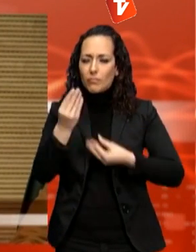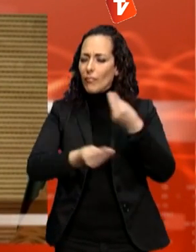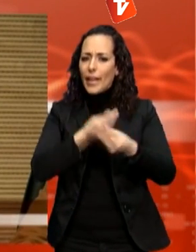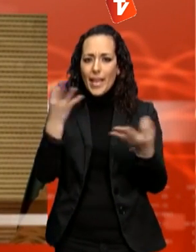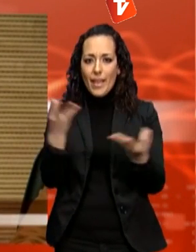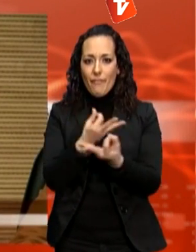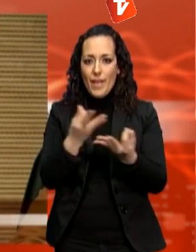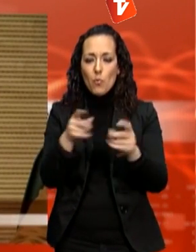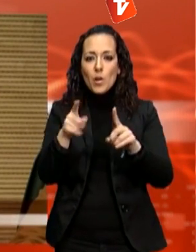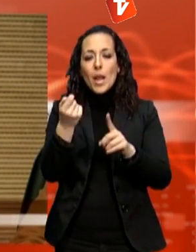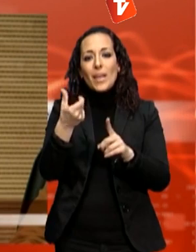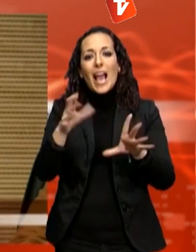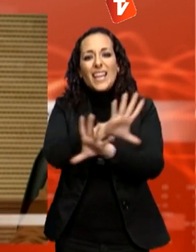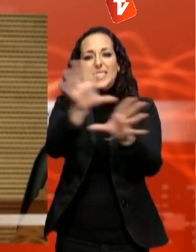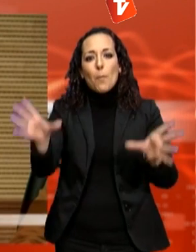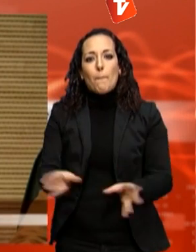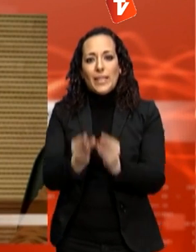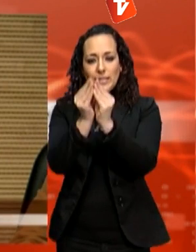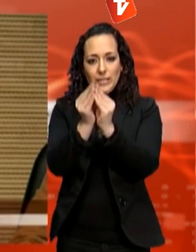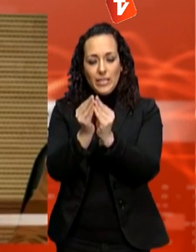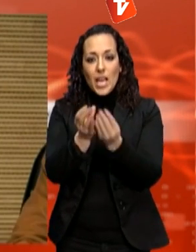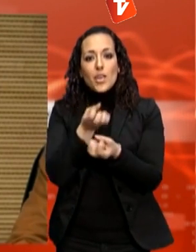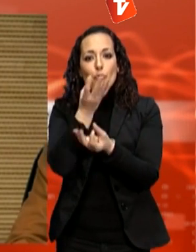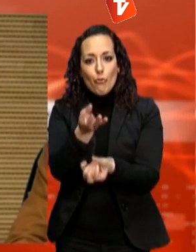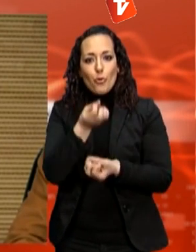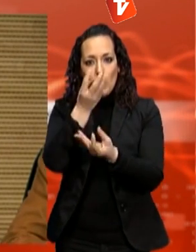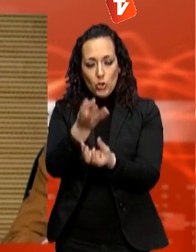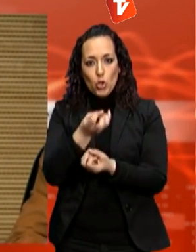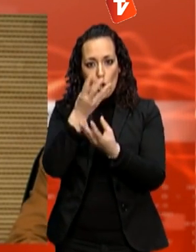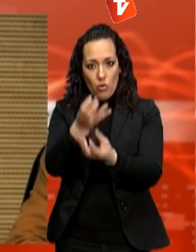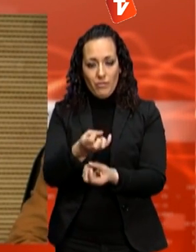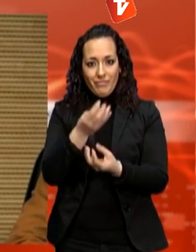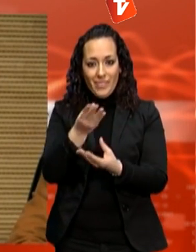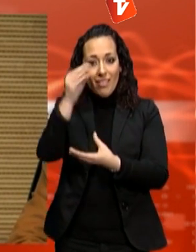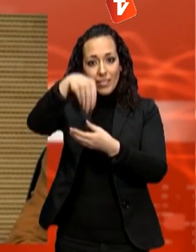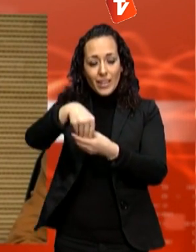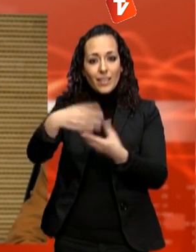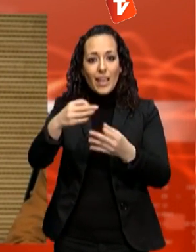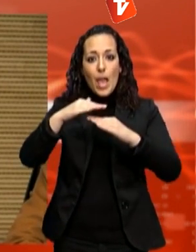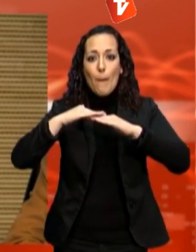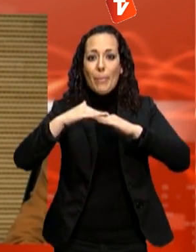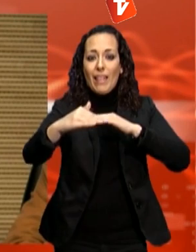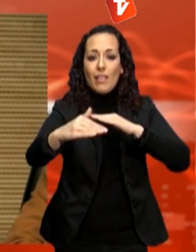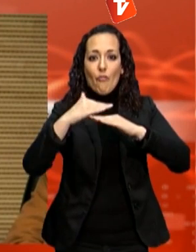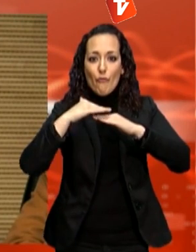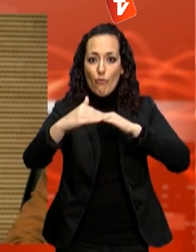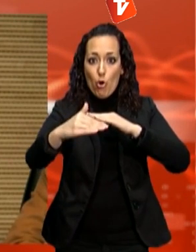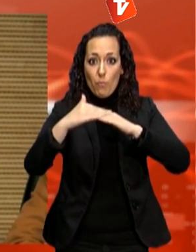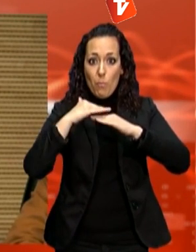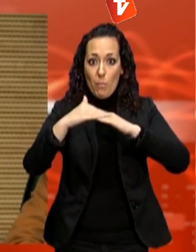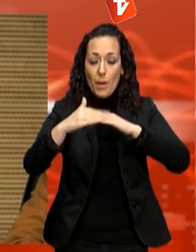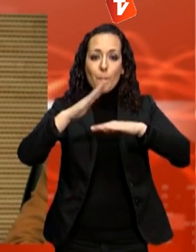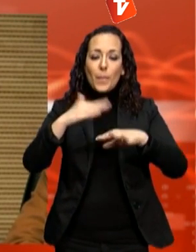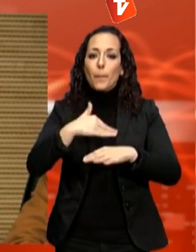informació del trànsit, de la informació de la mobilitat, unificant en una única plataforma tota aquella informació que necessita una persona que s'ha de